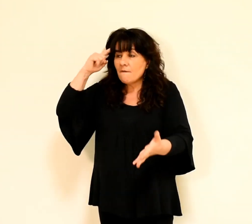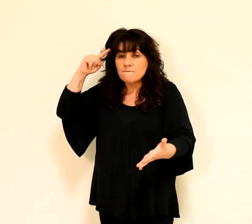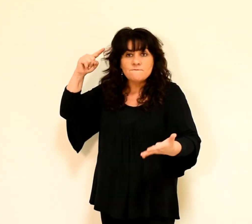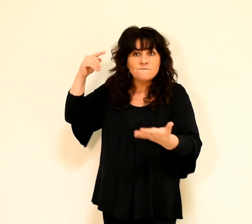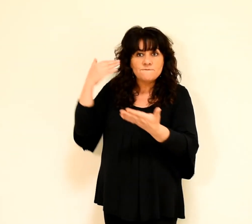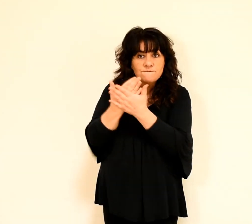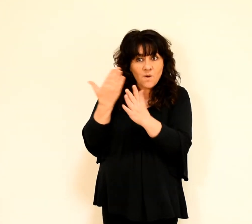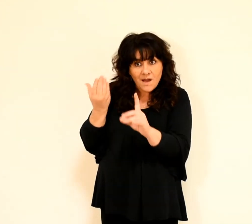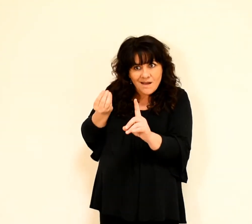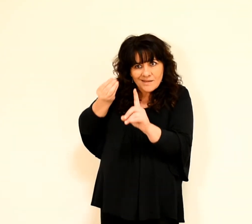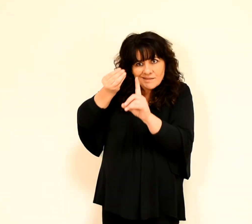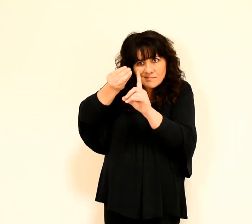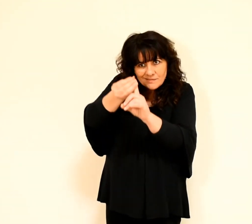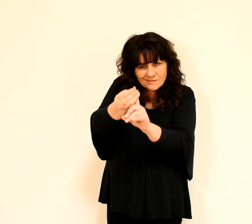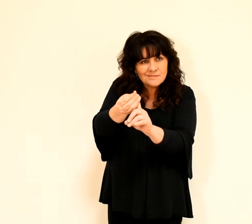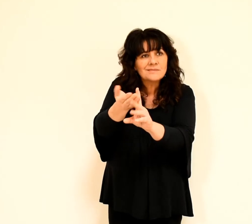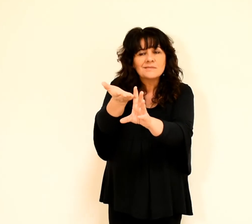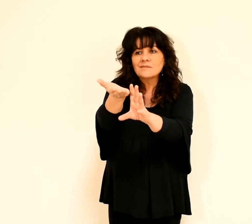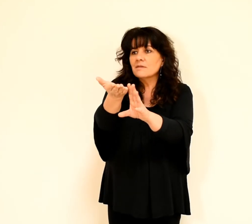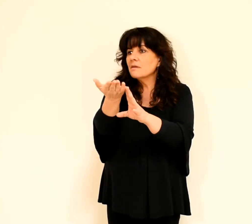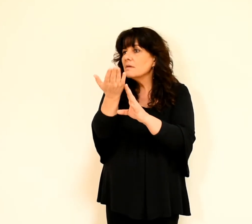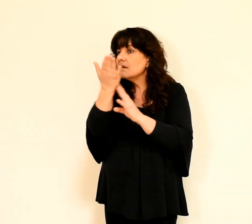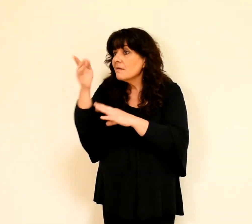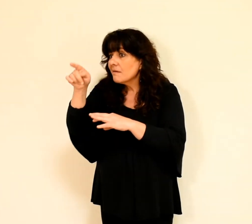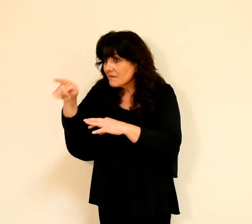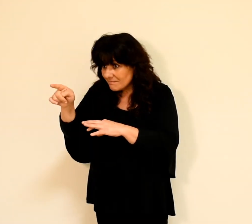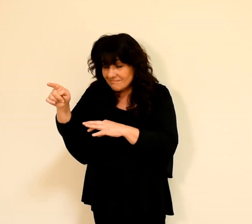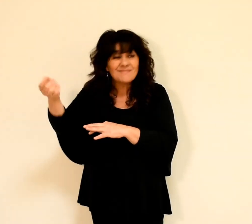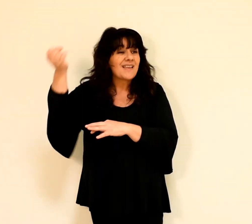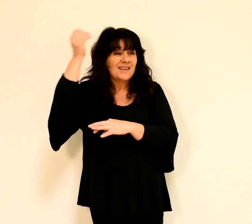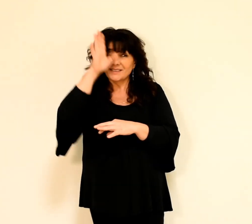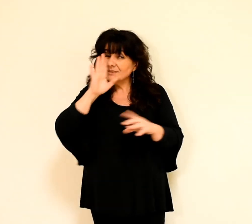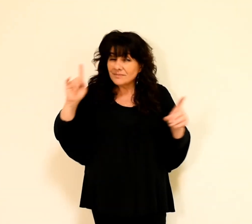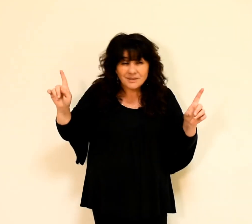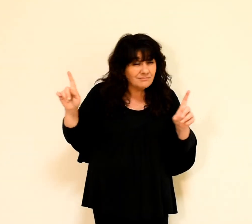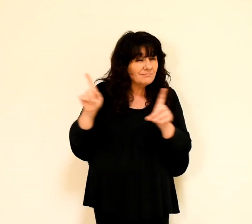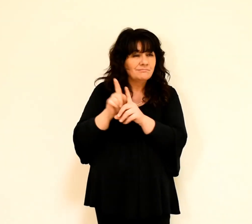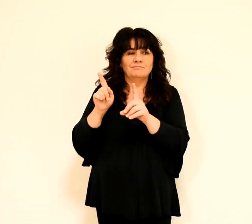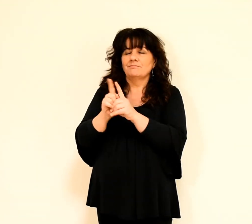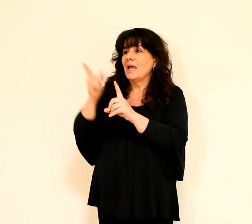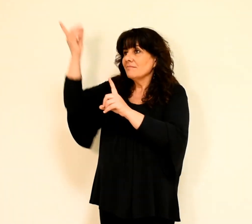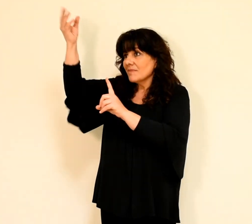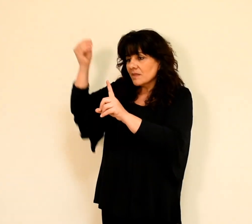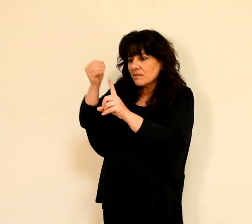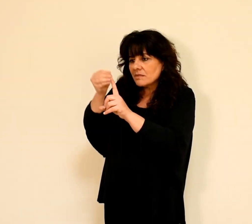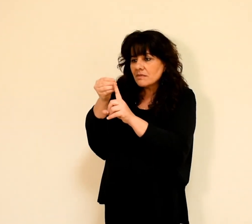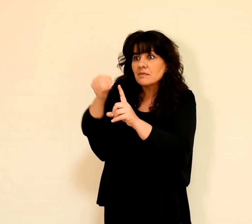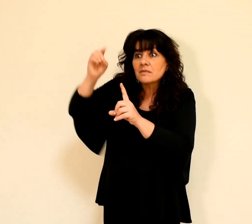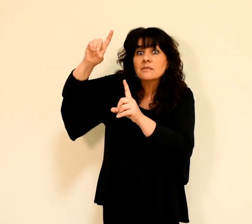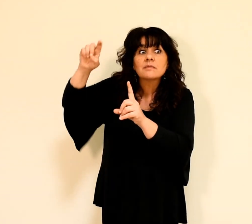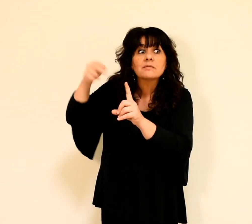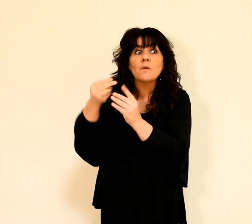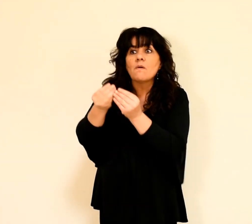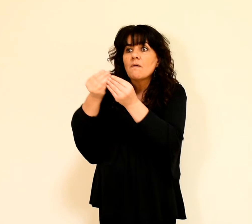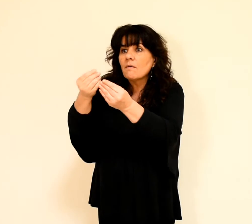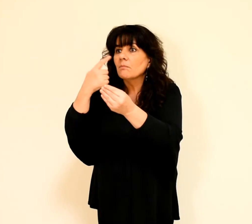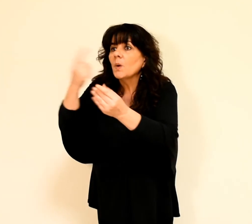Un autre encore, dans l'unique esprit, des dons de guérison. A un autre,